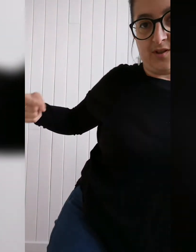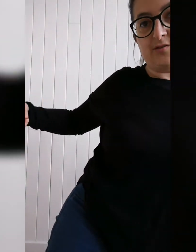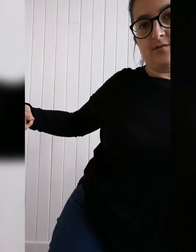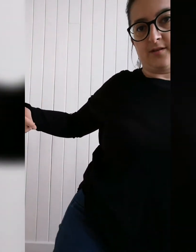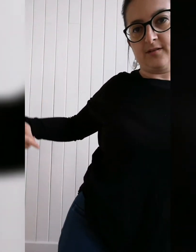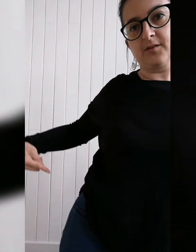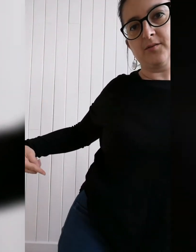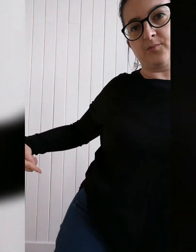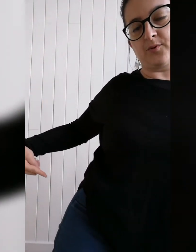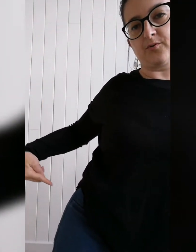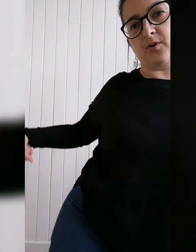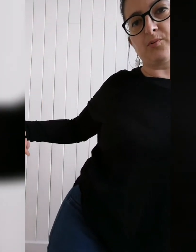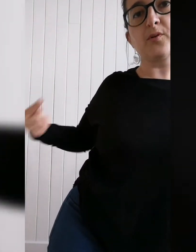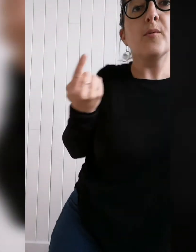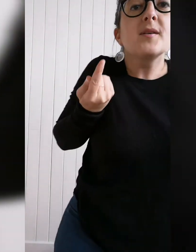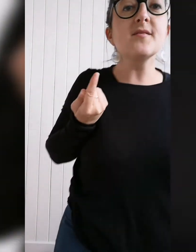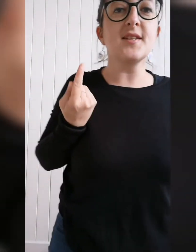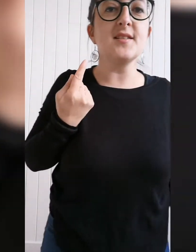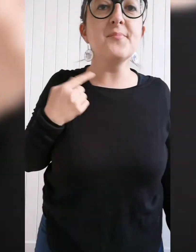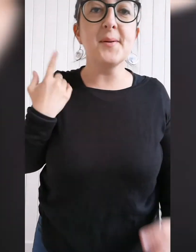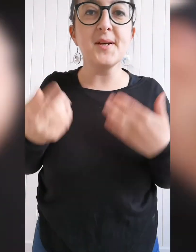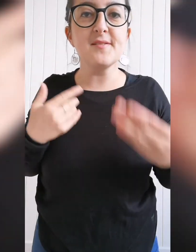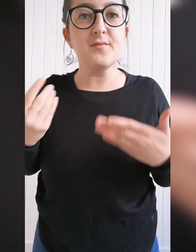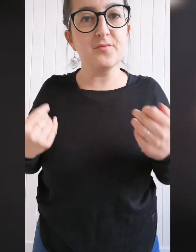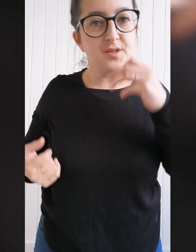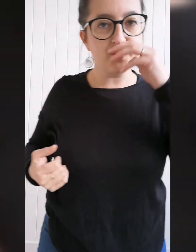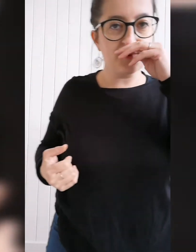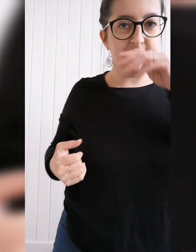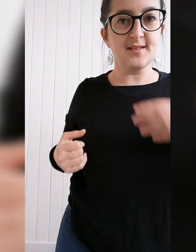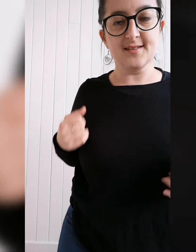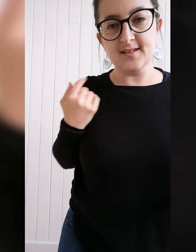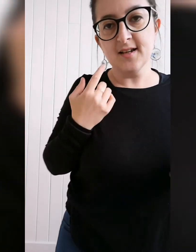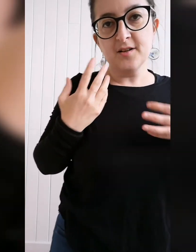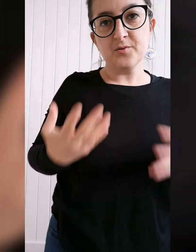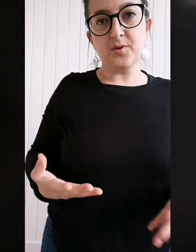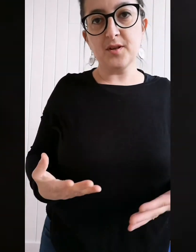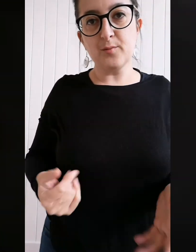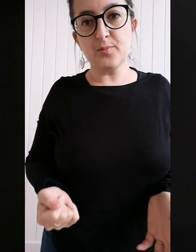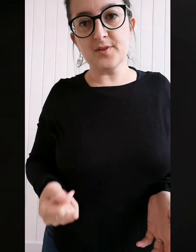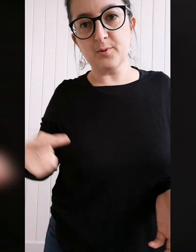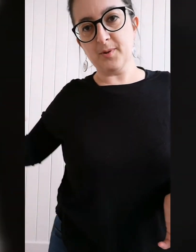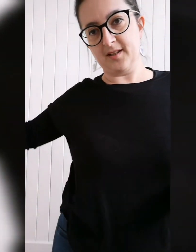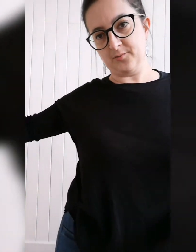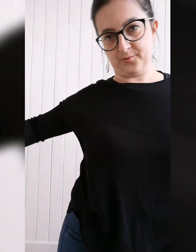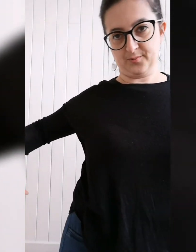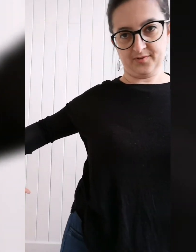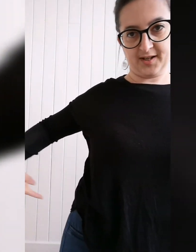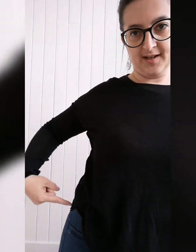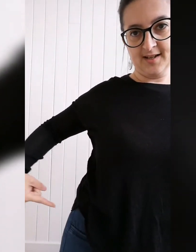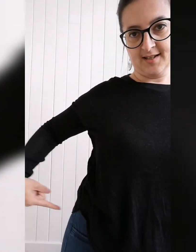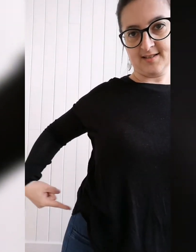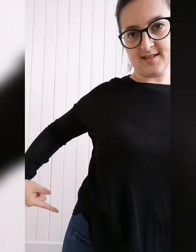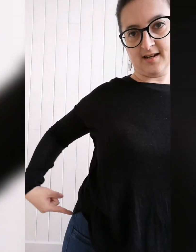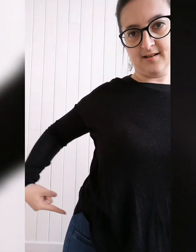siège pour que ce soit plus représentatif. Mais après c'est vous qui choisissez ce qui est le plus approprié. Donc on peut faire sel.